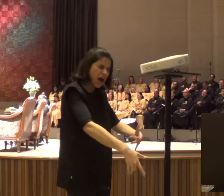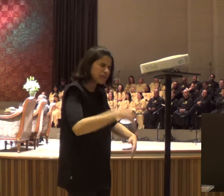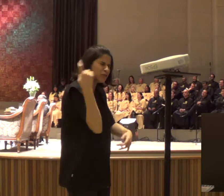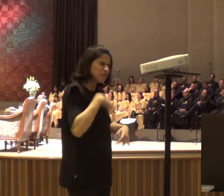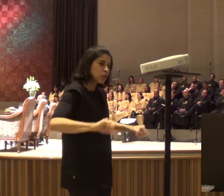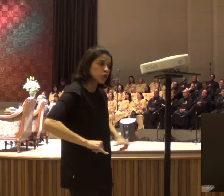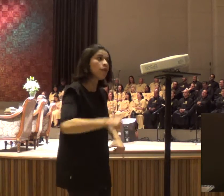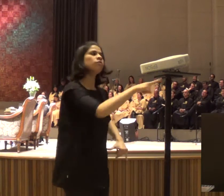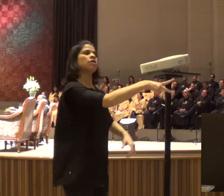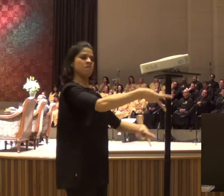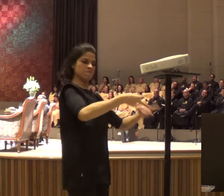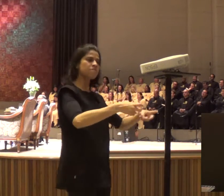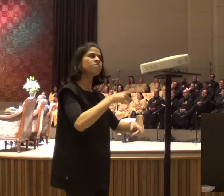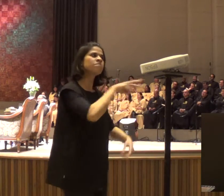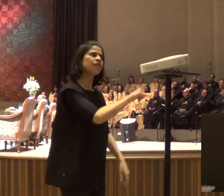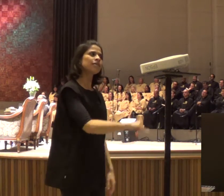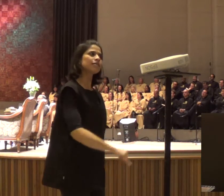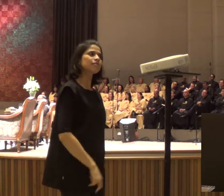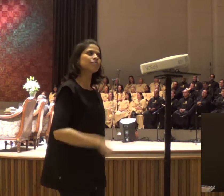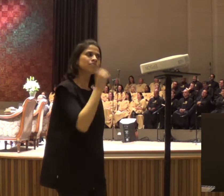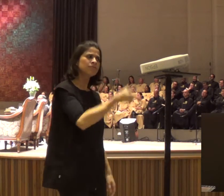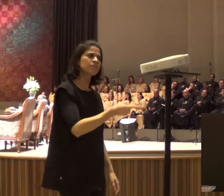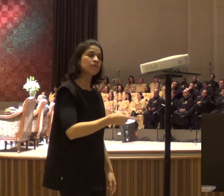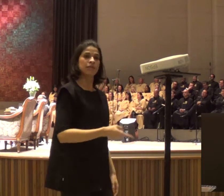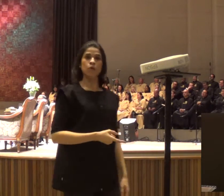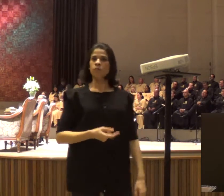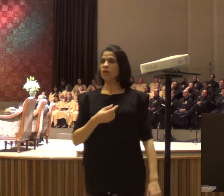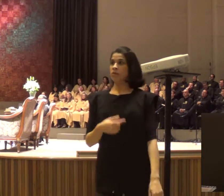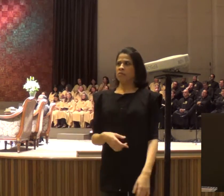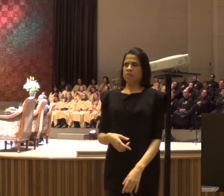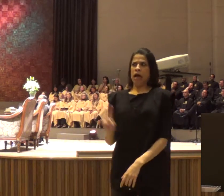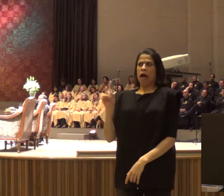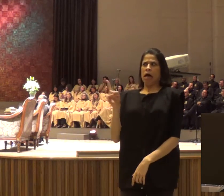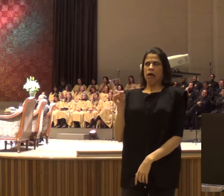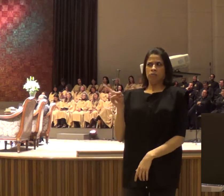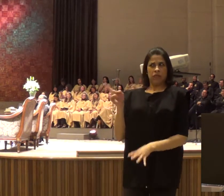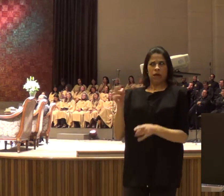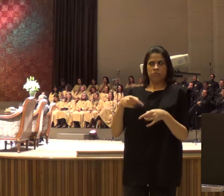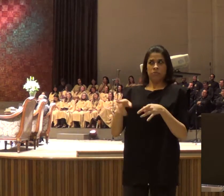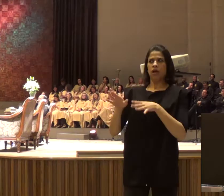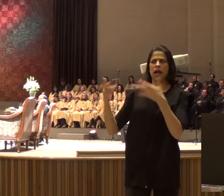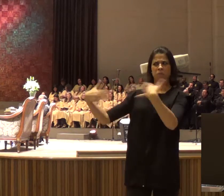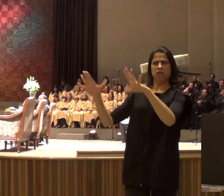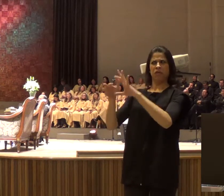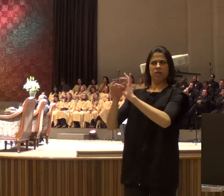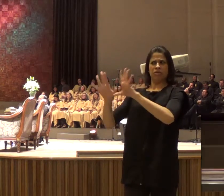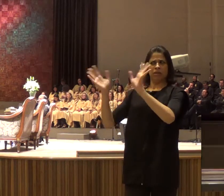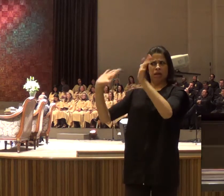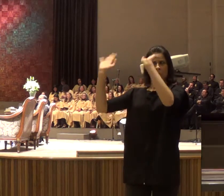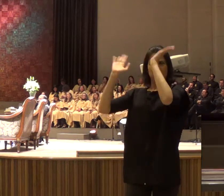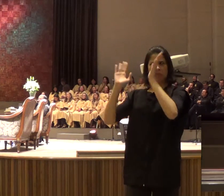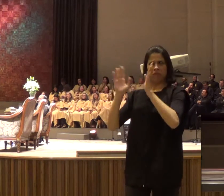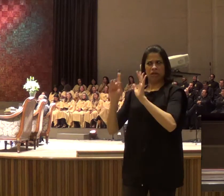você sentir que ele está pesando a sua mão, é isso que você quer? Falei, não pastor, não é isso não, joga a maldição em cima de mim, eu não,